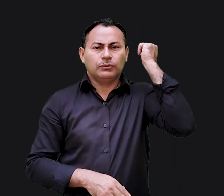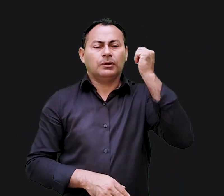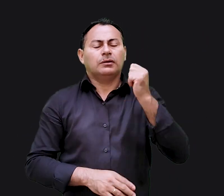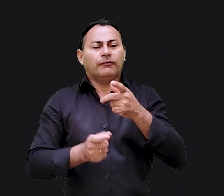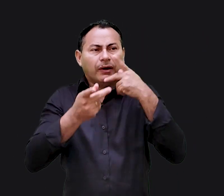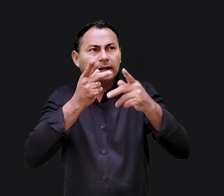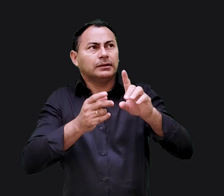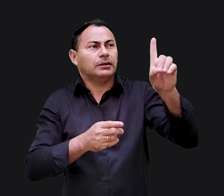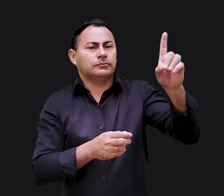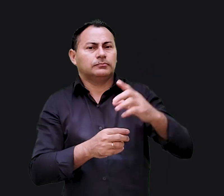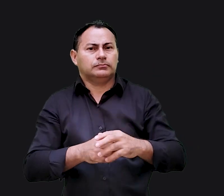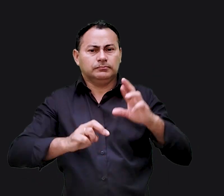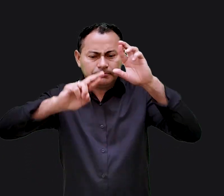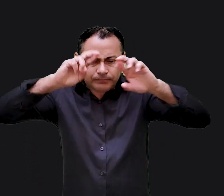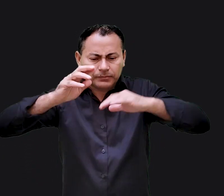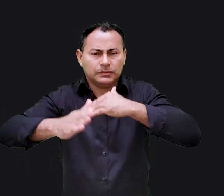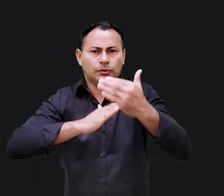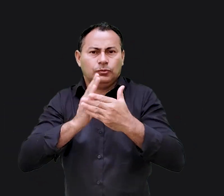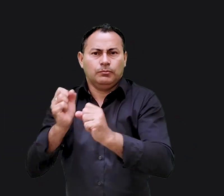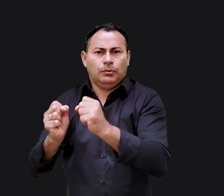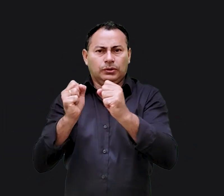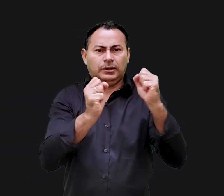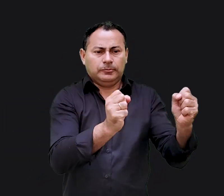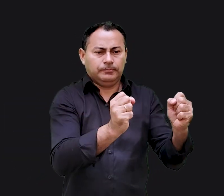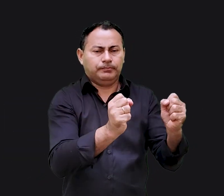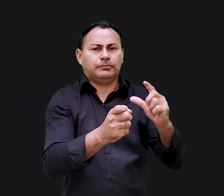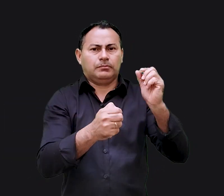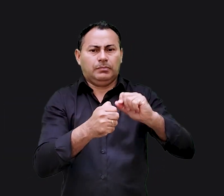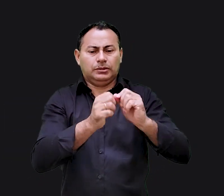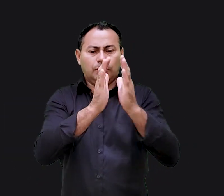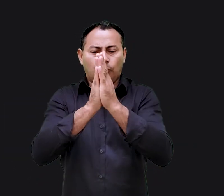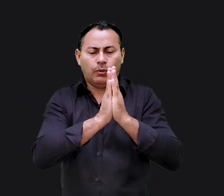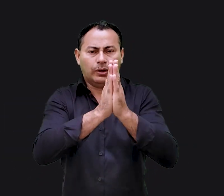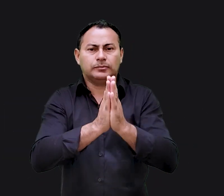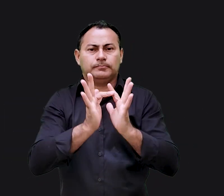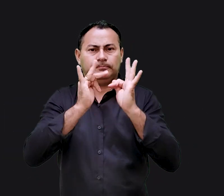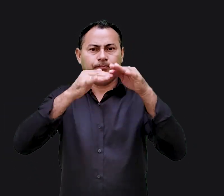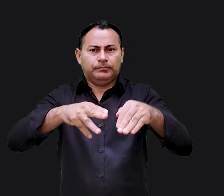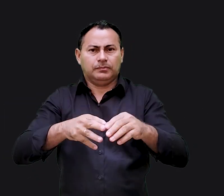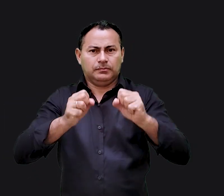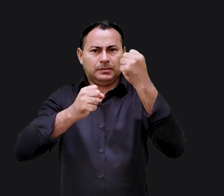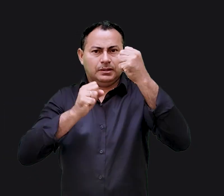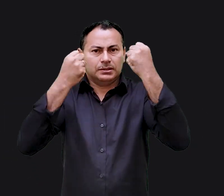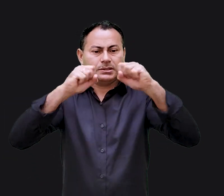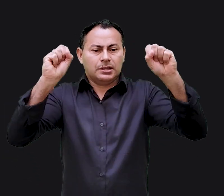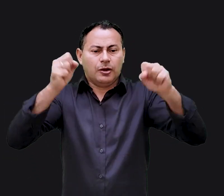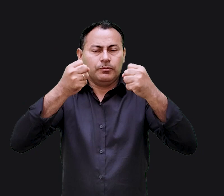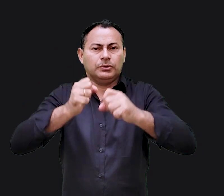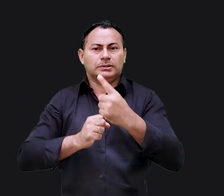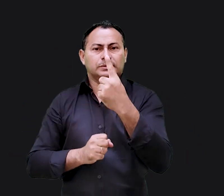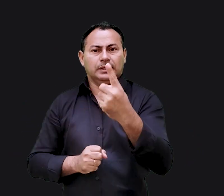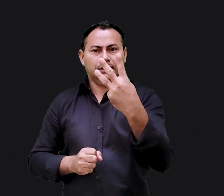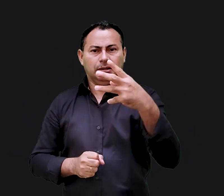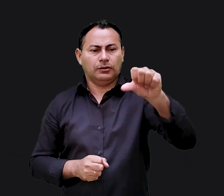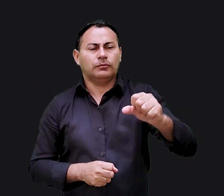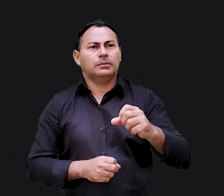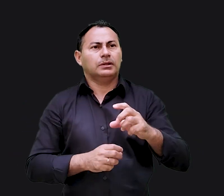sabedoria buscou a Deus seu analista todo poderoso e ele fez a oração do final aí do salmo 139